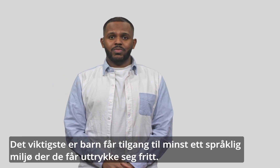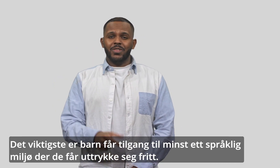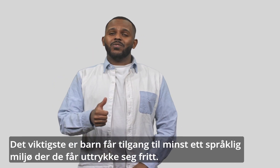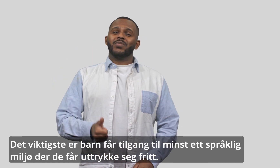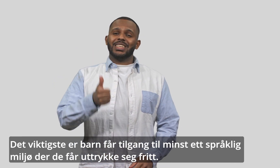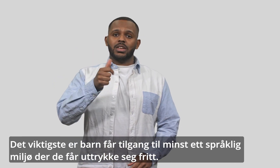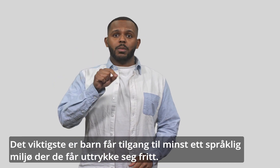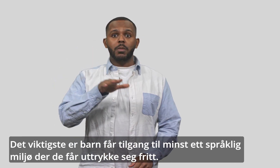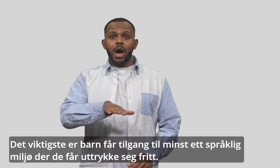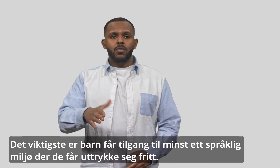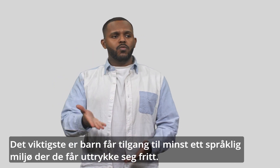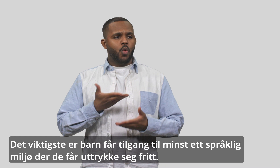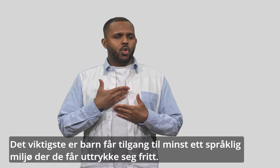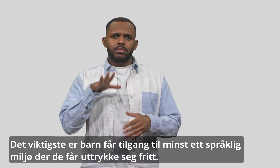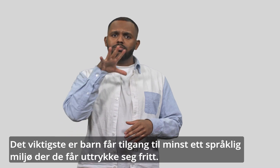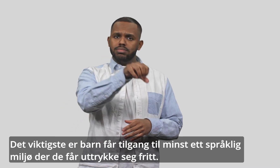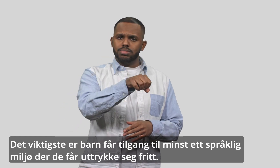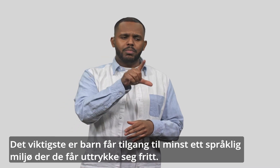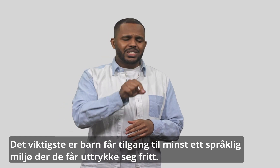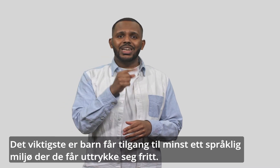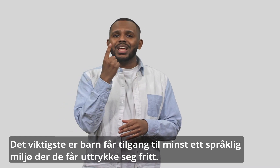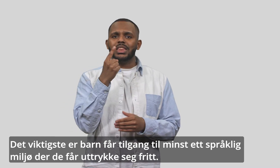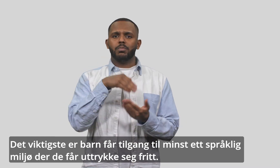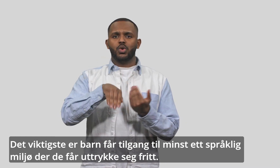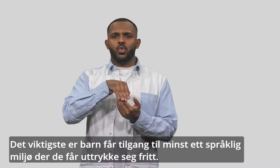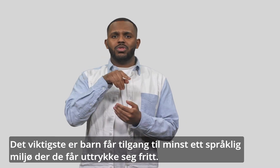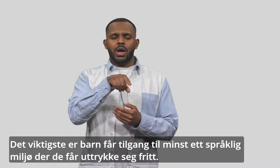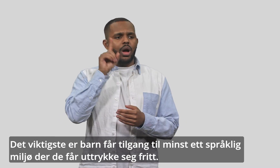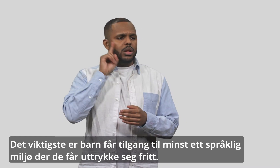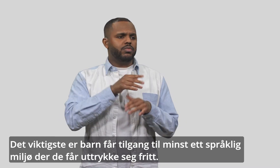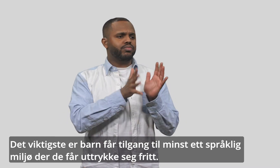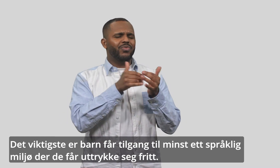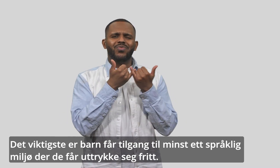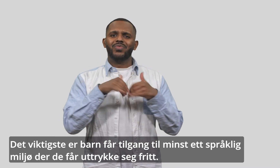48. Det viktigste er at barna får tilgang til minst ett språklig miljø der de får uttrykke seg fritt.